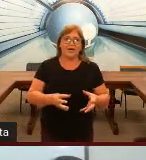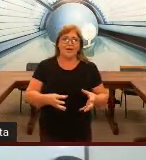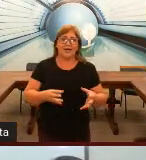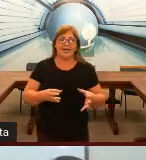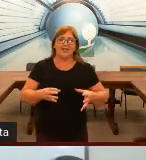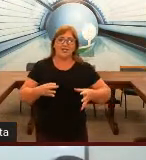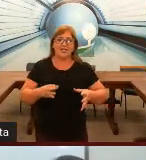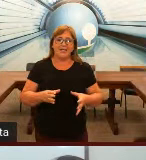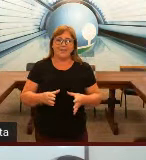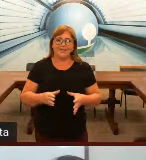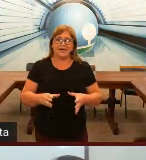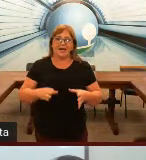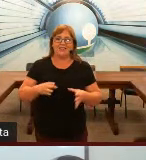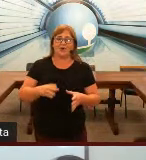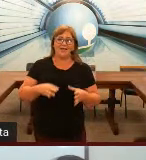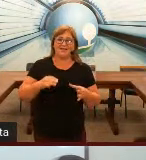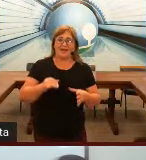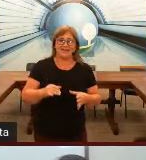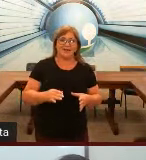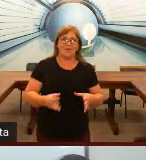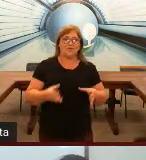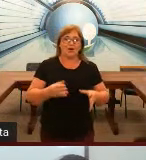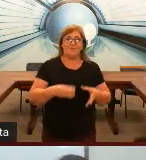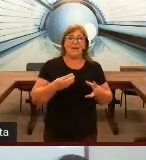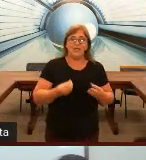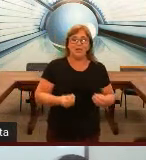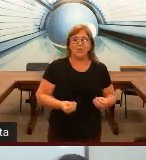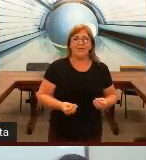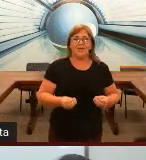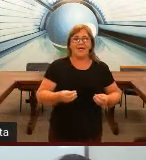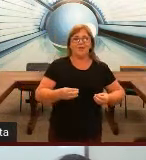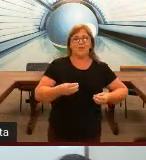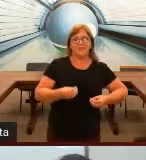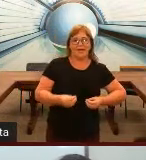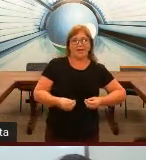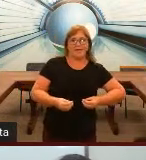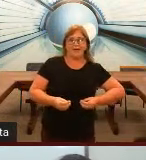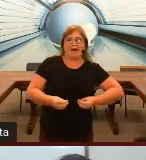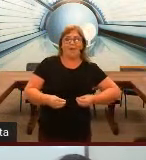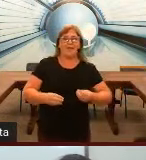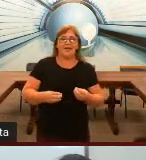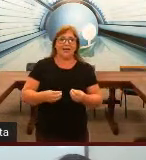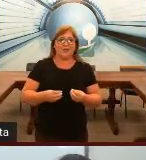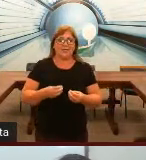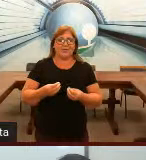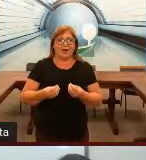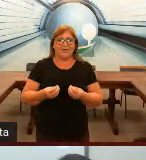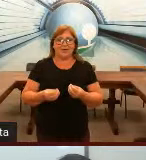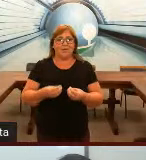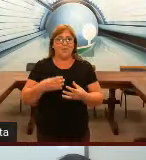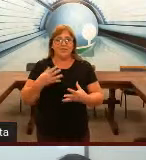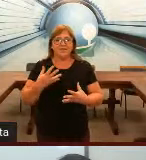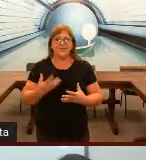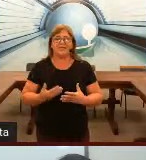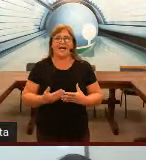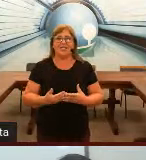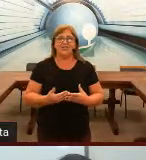de Libras, a escola Inês, uma escola bilíngue, ele consegue aprender a língua natural dele com muita facilidade,